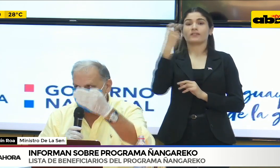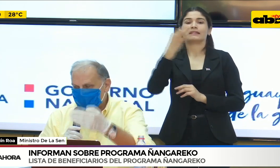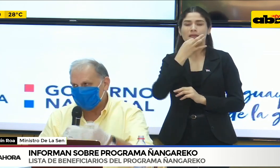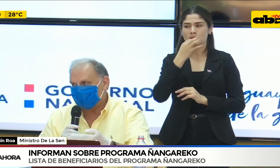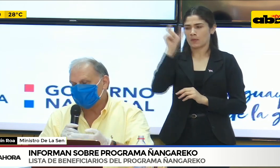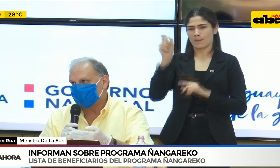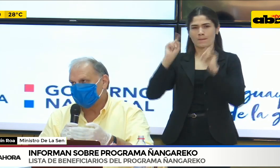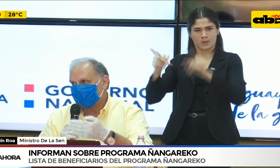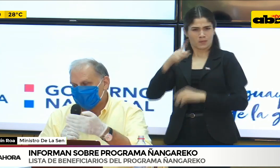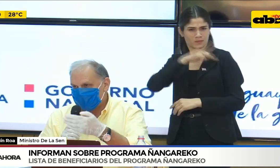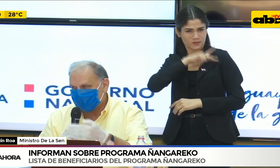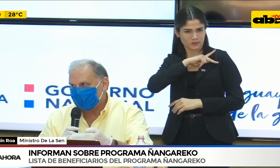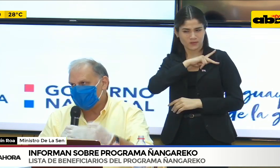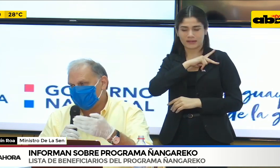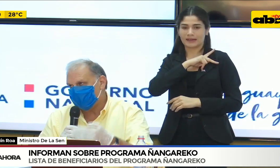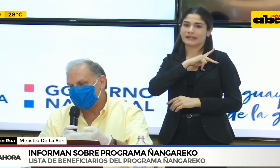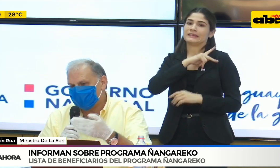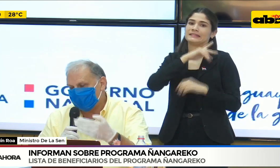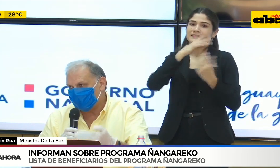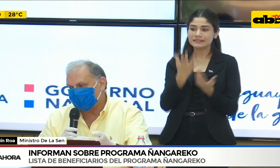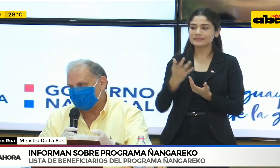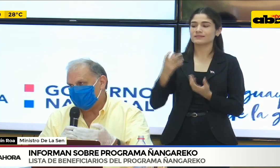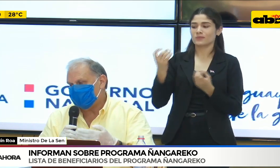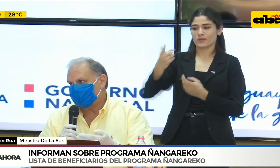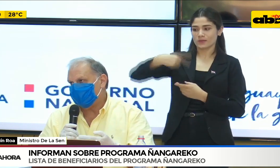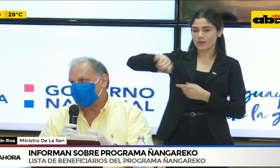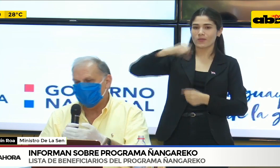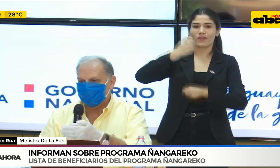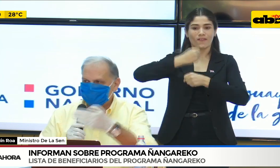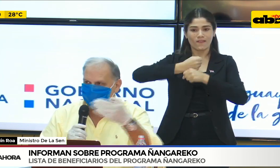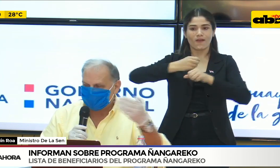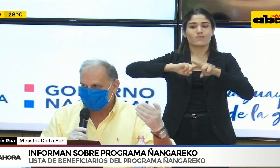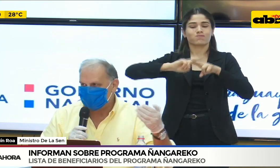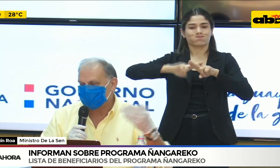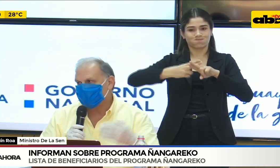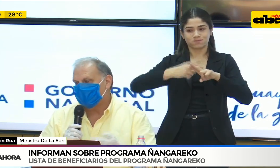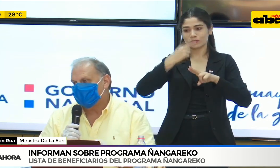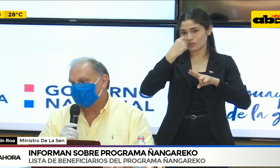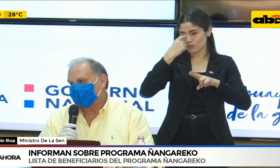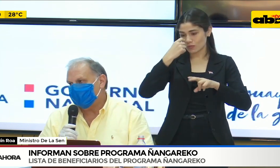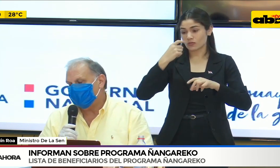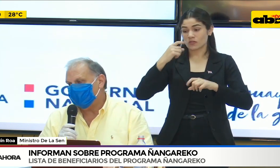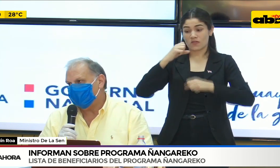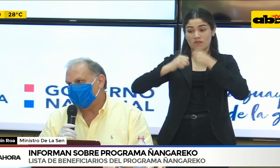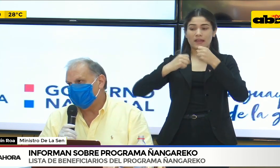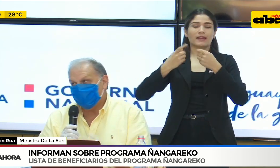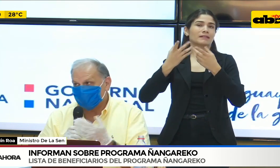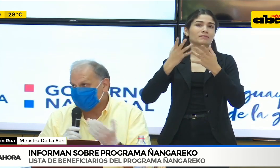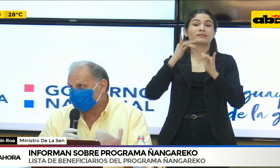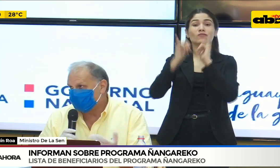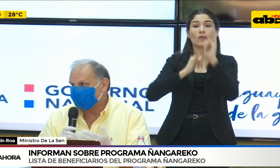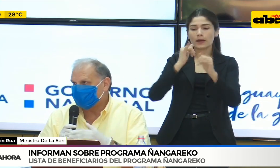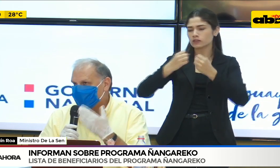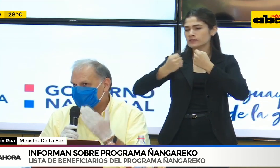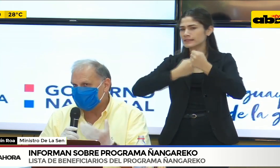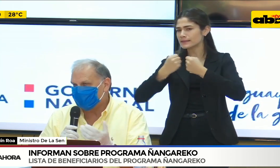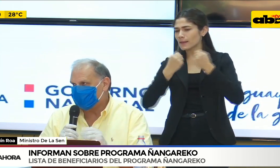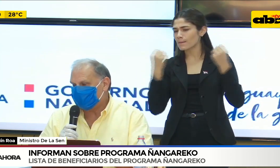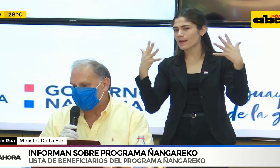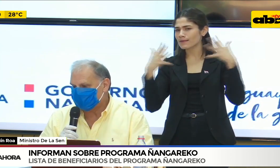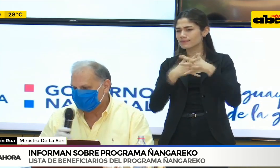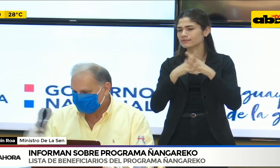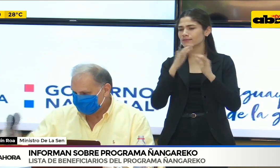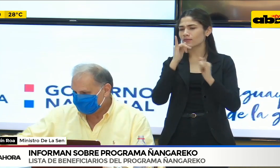buscar eso, chequear y ver que sea la última lista, o eliminar aquellas que no correspondan o que estén